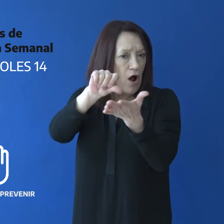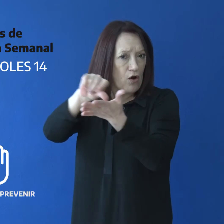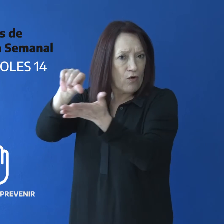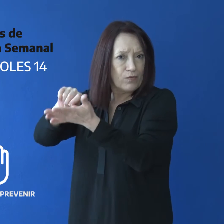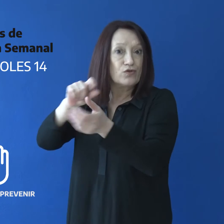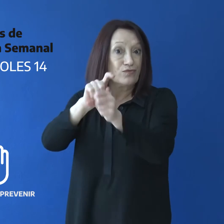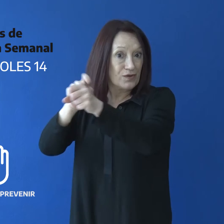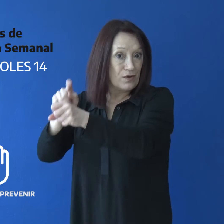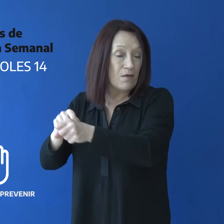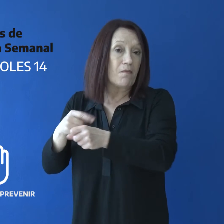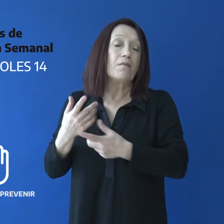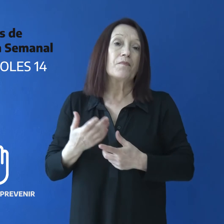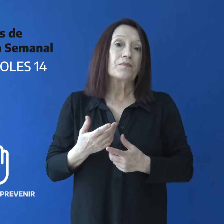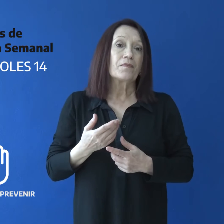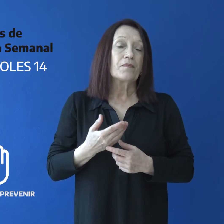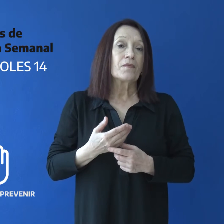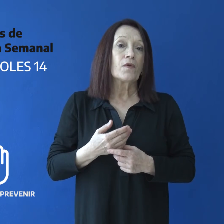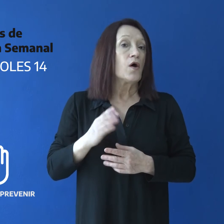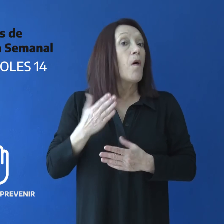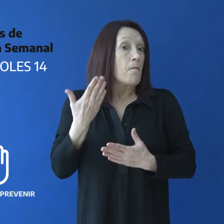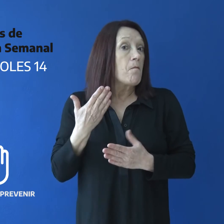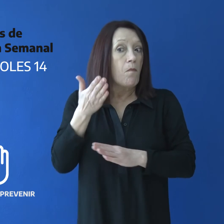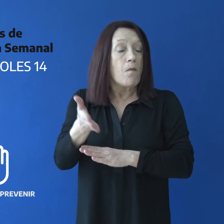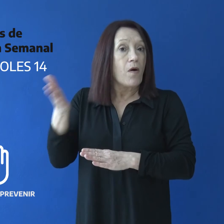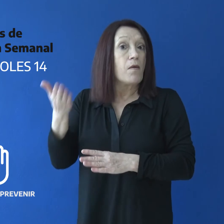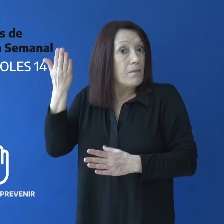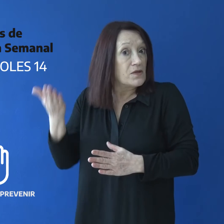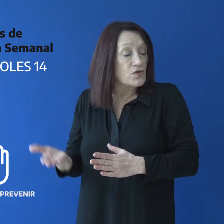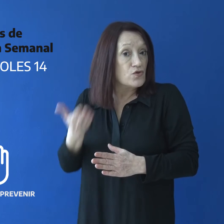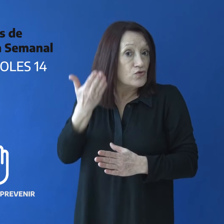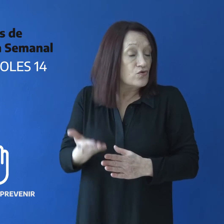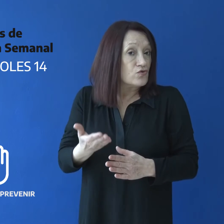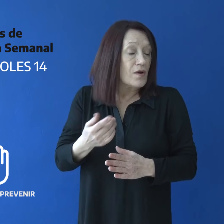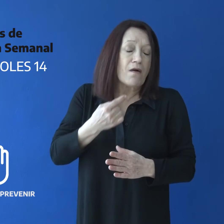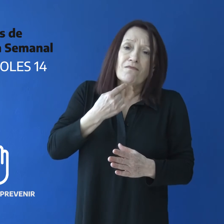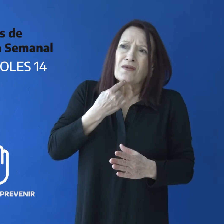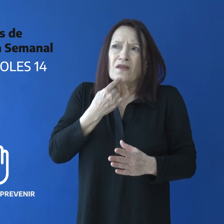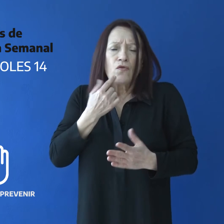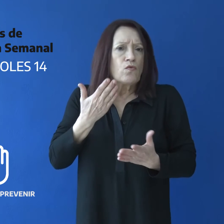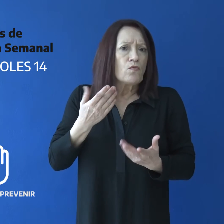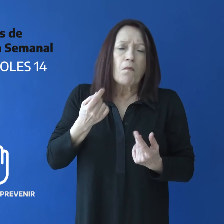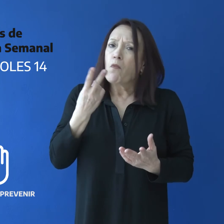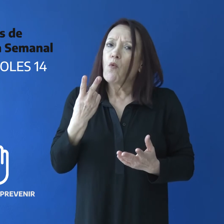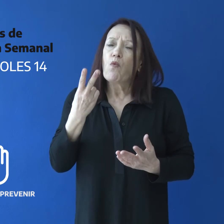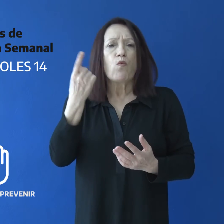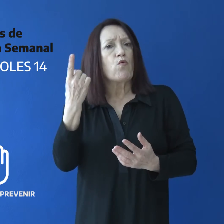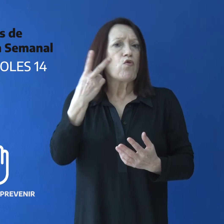fijos de detección? Pueden concurrir todas aquellas personas que tengan dos o más